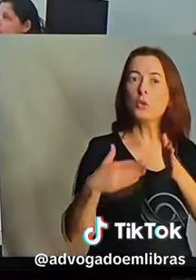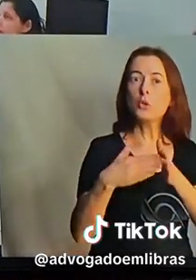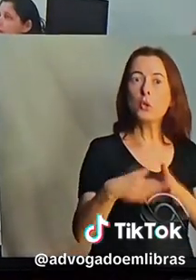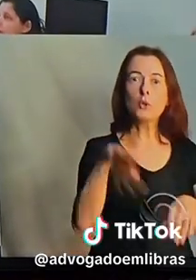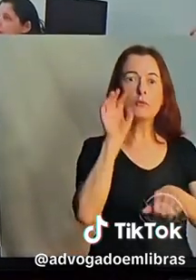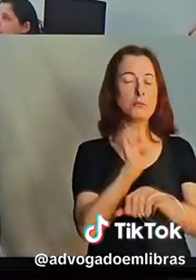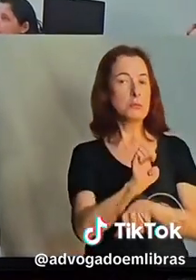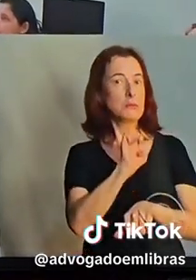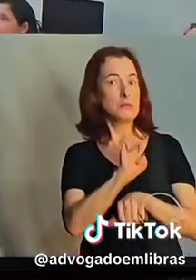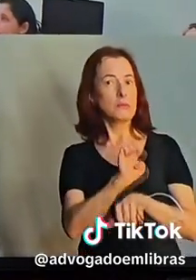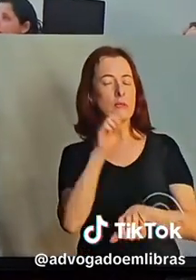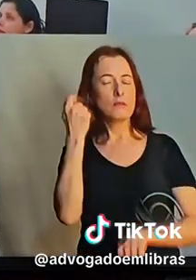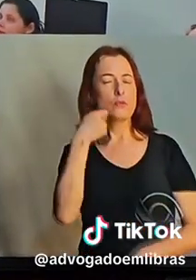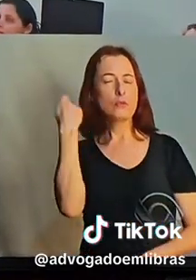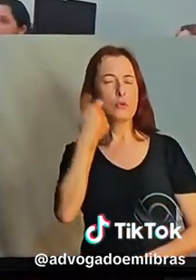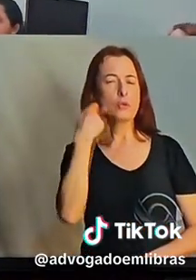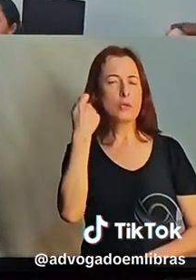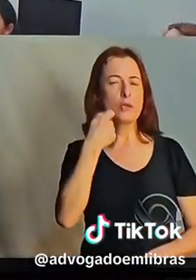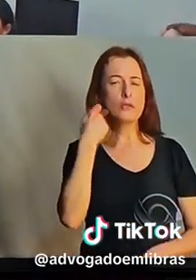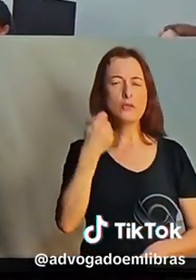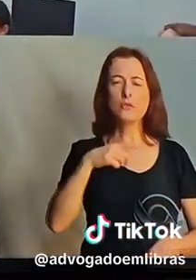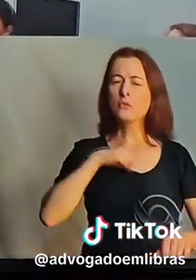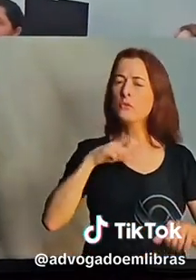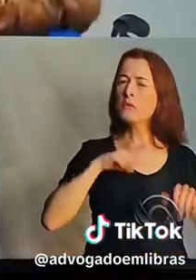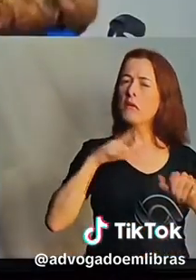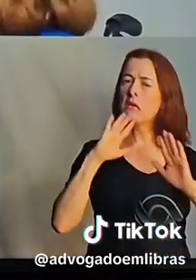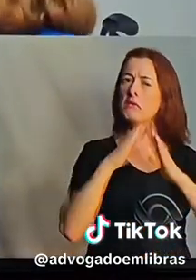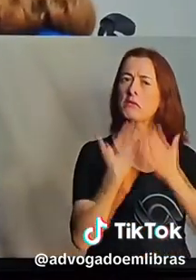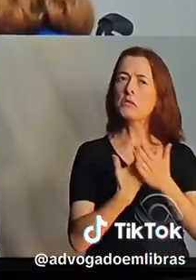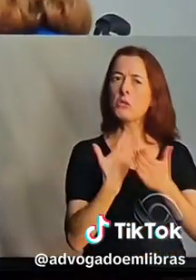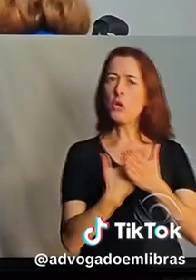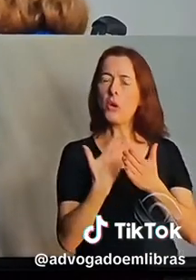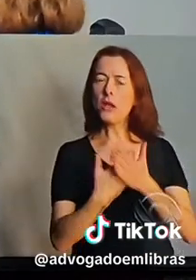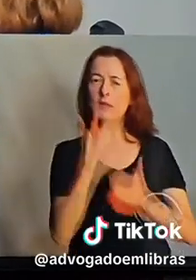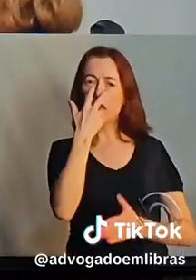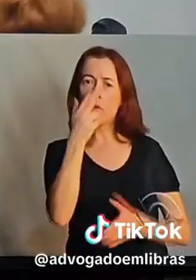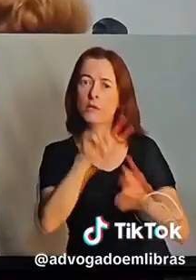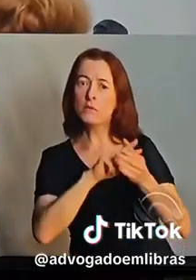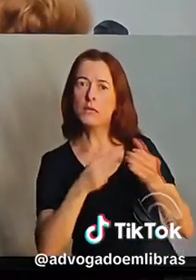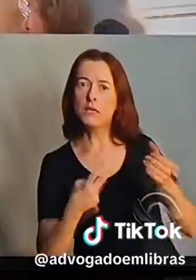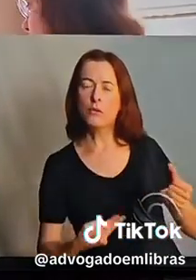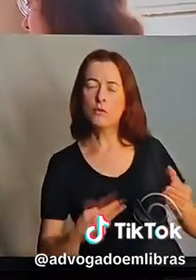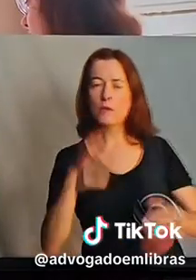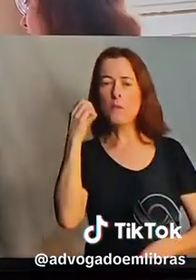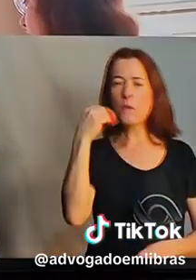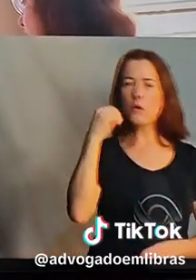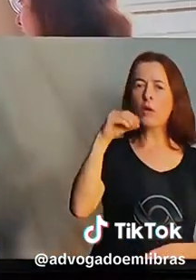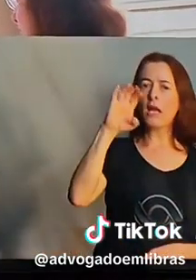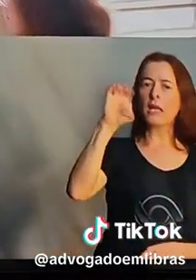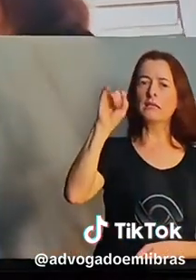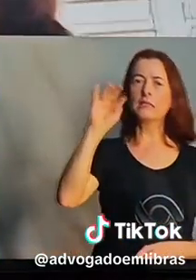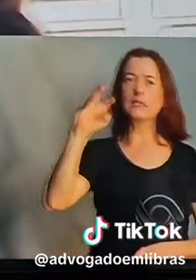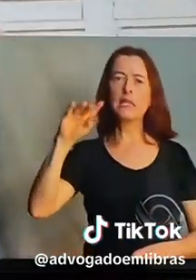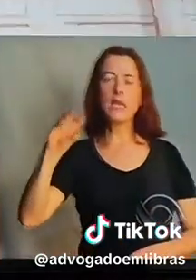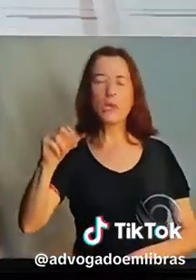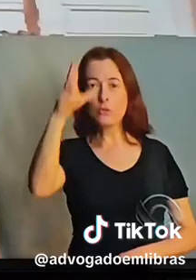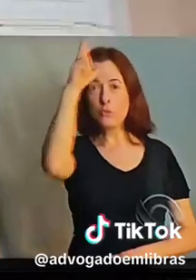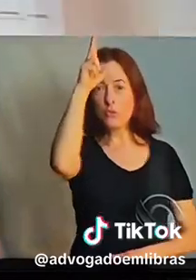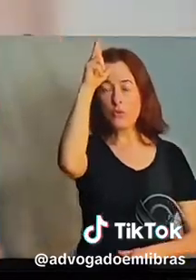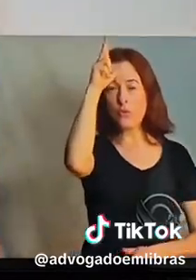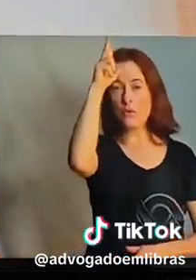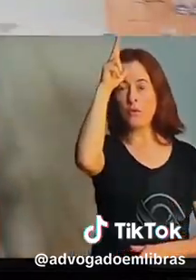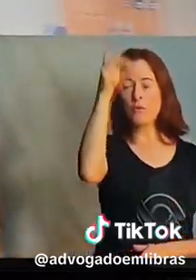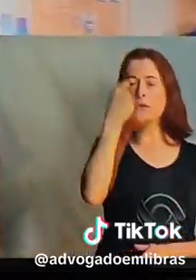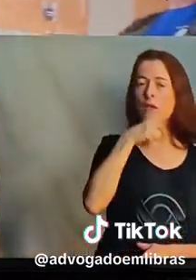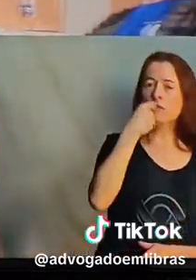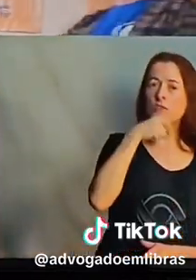Em todo o estado, além de Santa Maria, existem escolas neste formato em Porto Alegre, estão em Morro Público e Caxias do